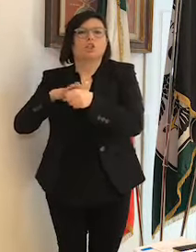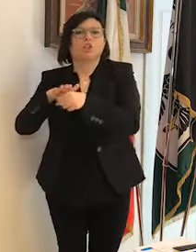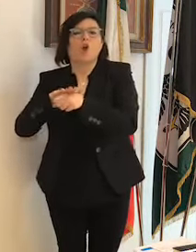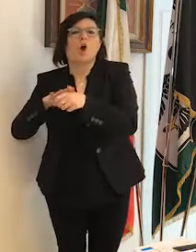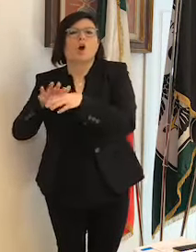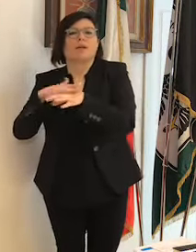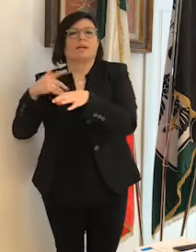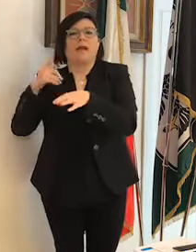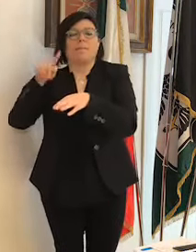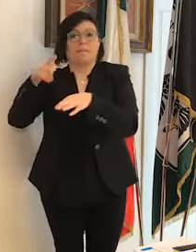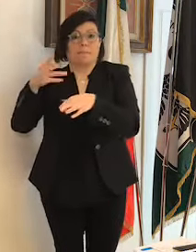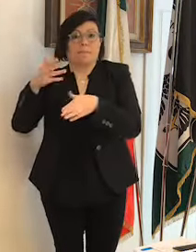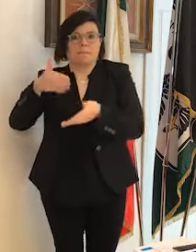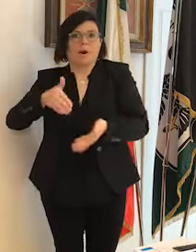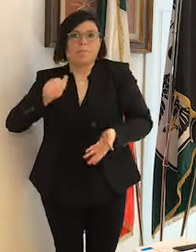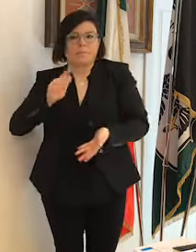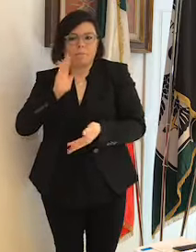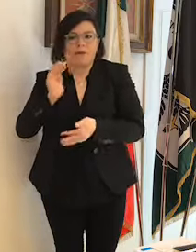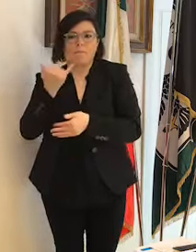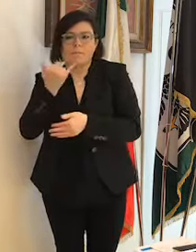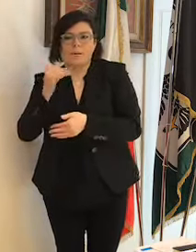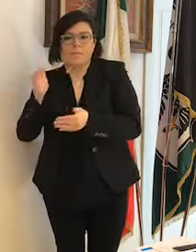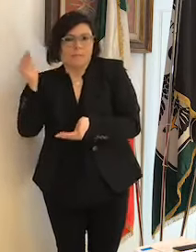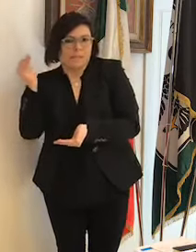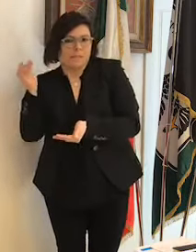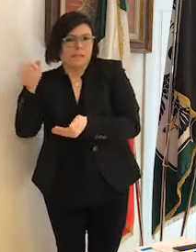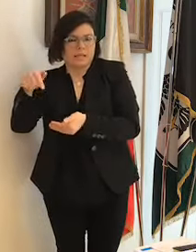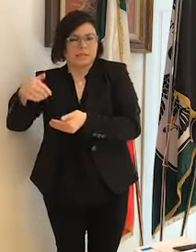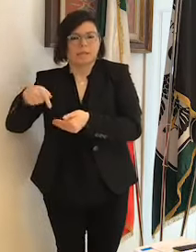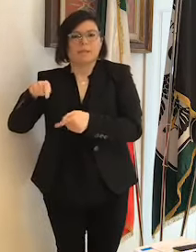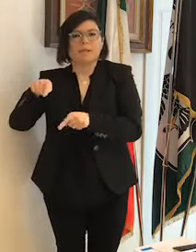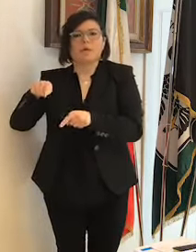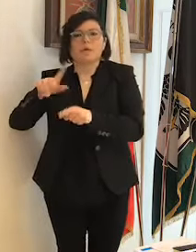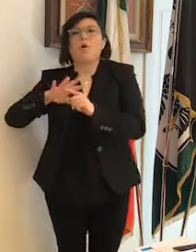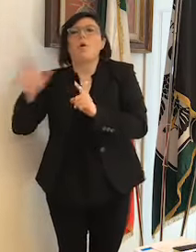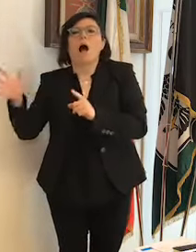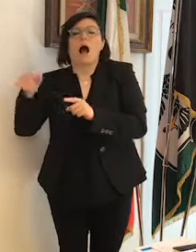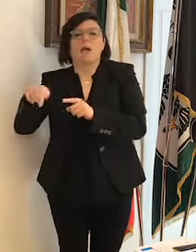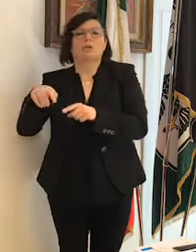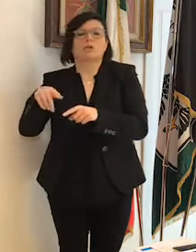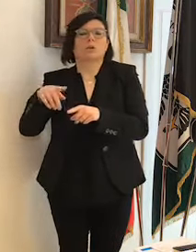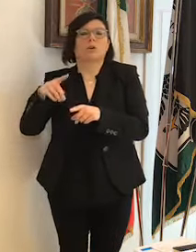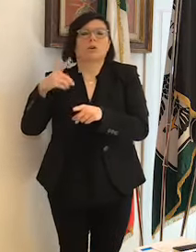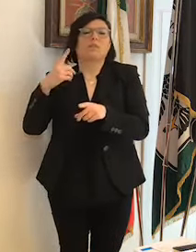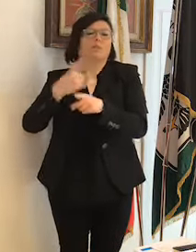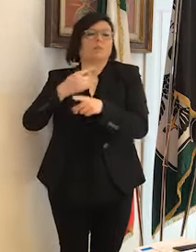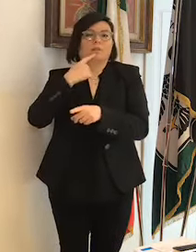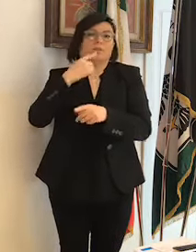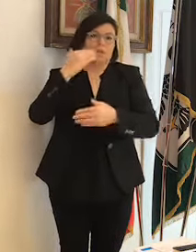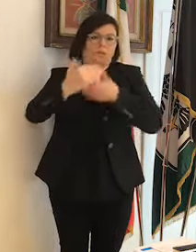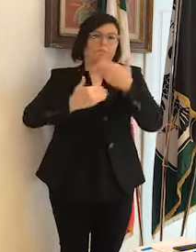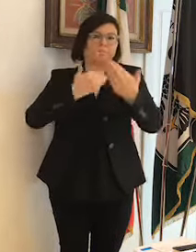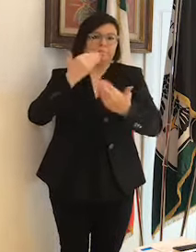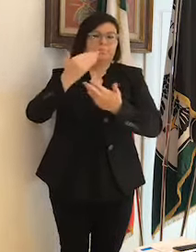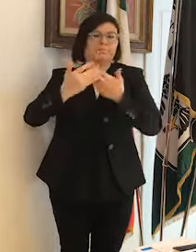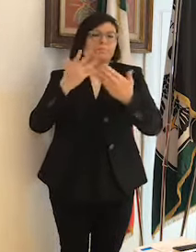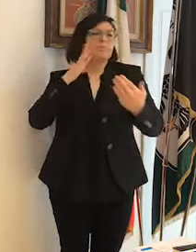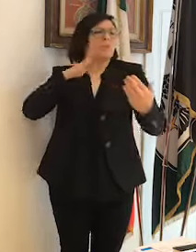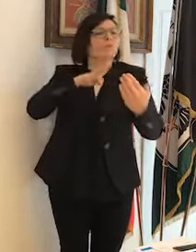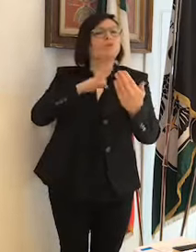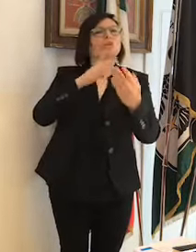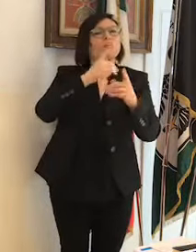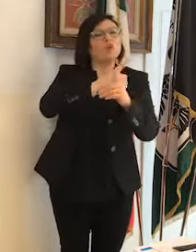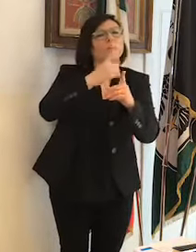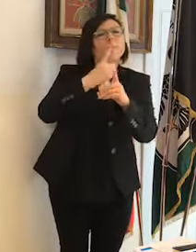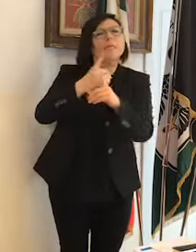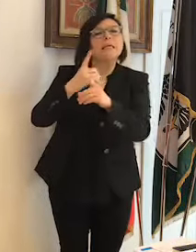fissanti ed altro. Devo dire che comunque noi nel frattempo stiamo fronteggiando tutti i bisogni